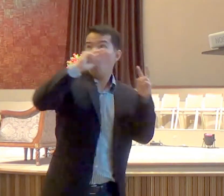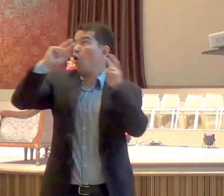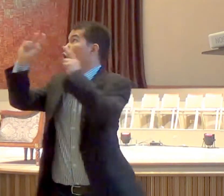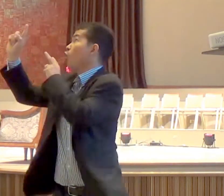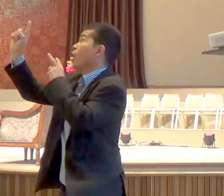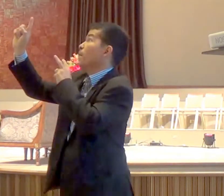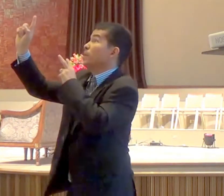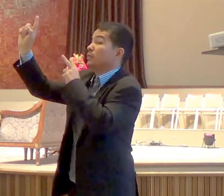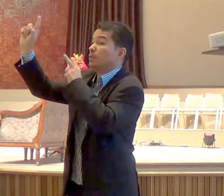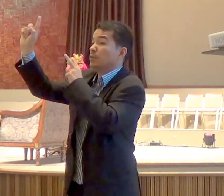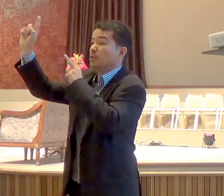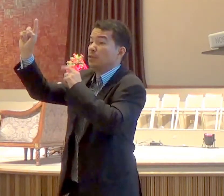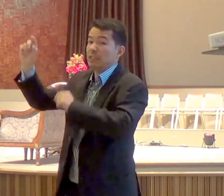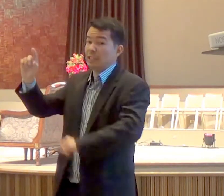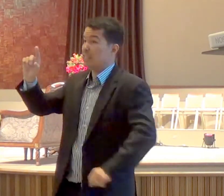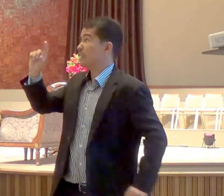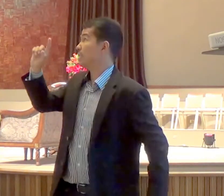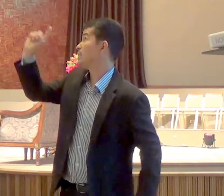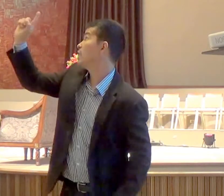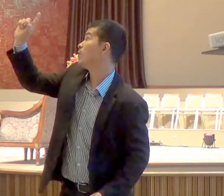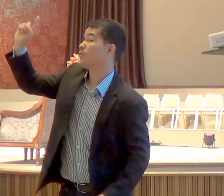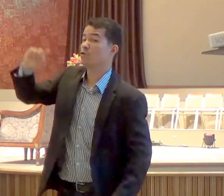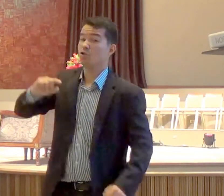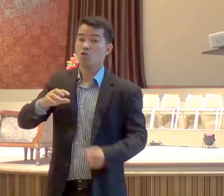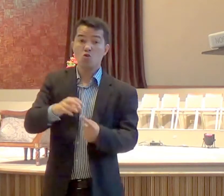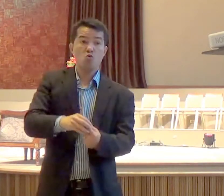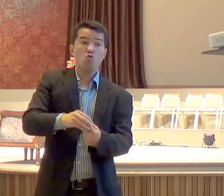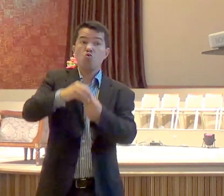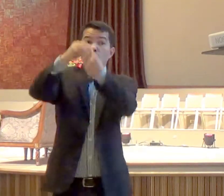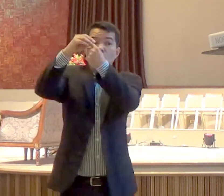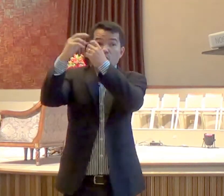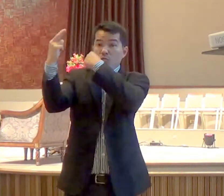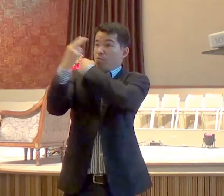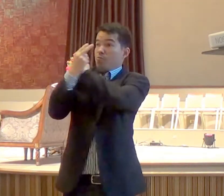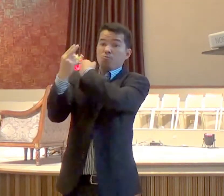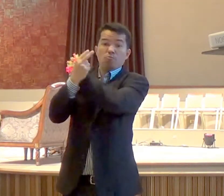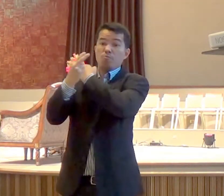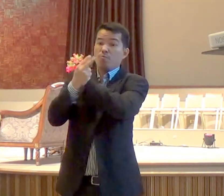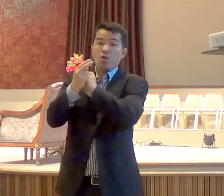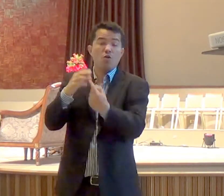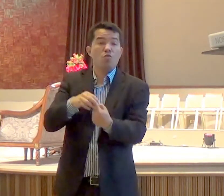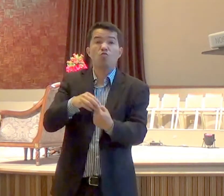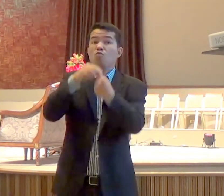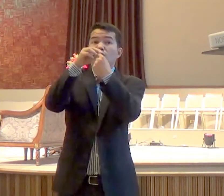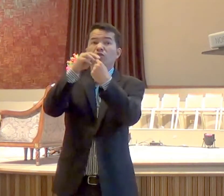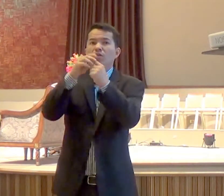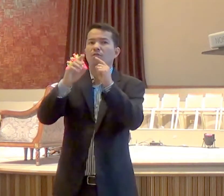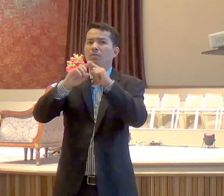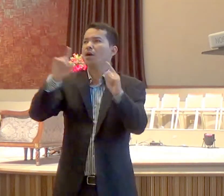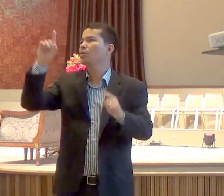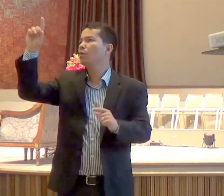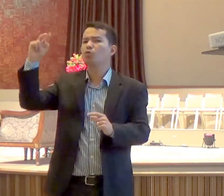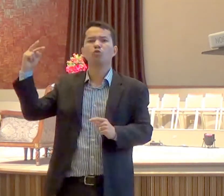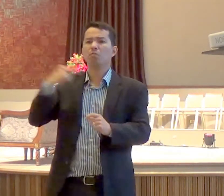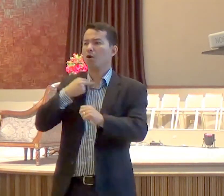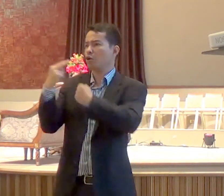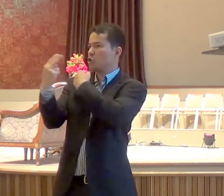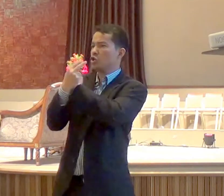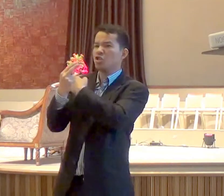e Deus, é a nossa única defesa, mas ele não pode nos defender, se nós